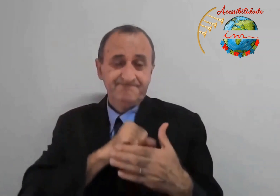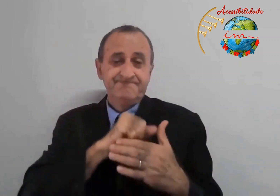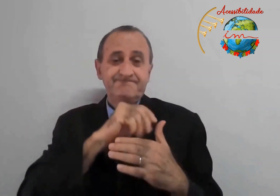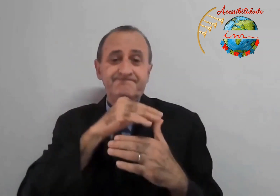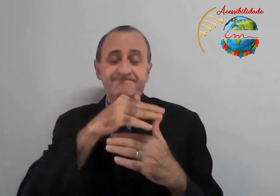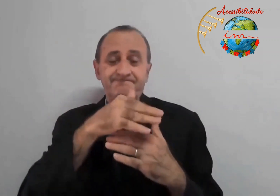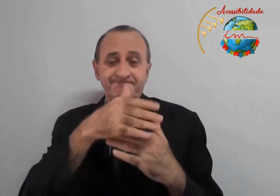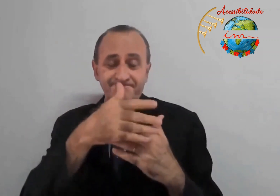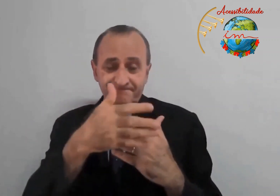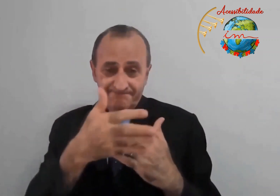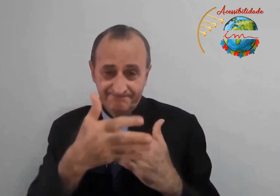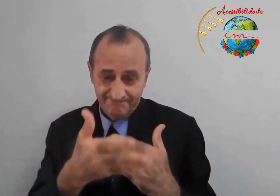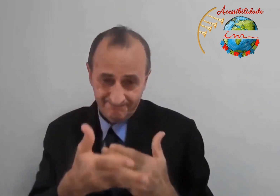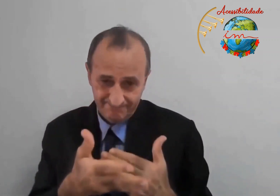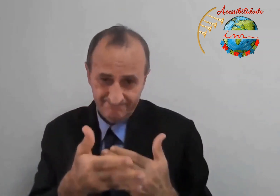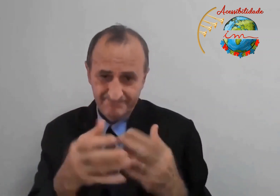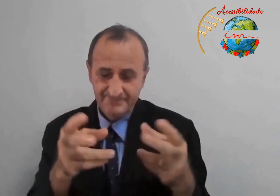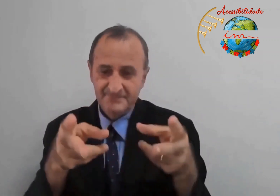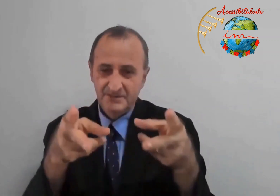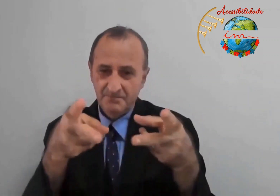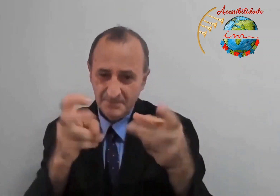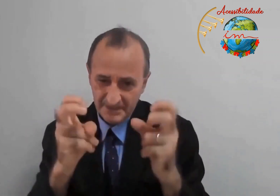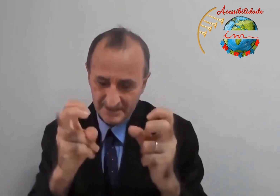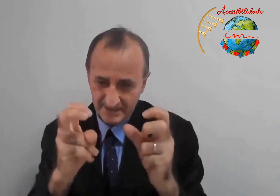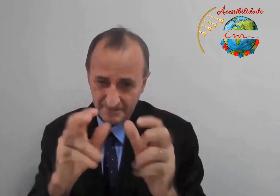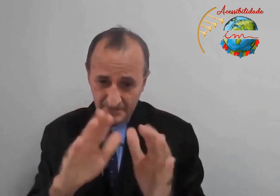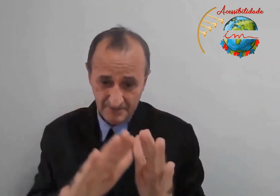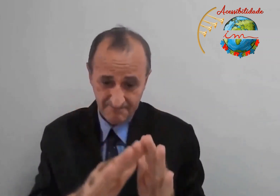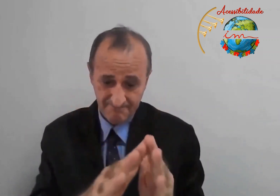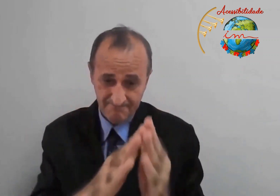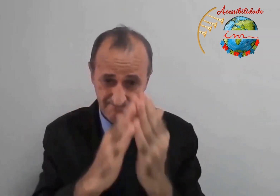Santo de Deus em seu coração. Perceberam, então?